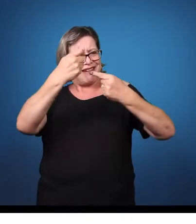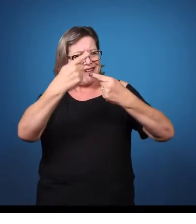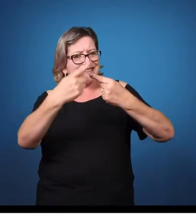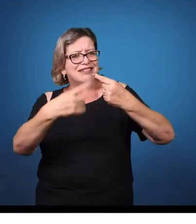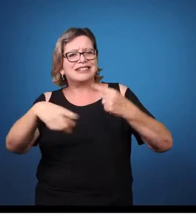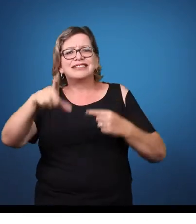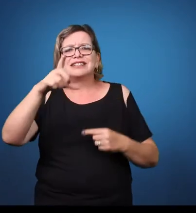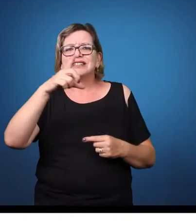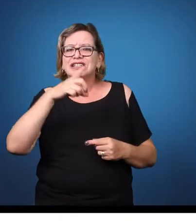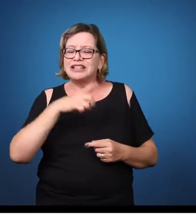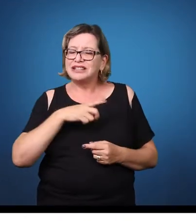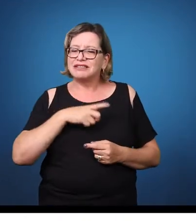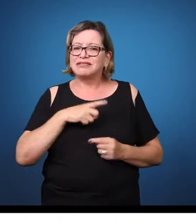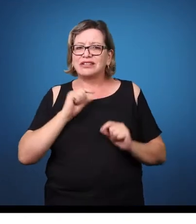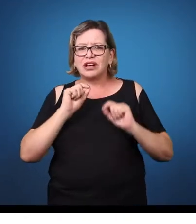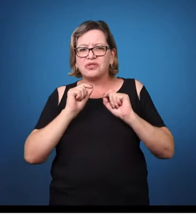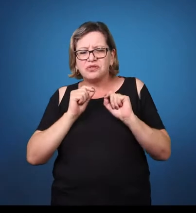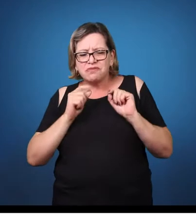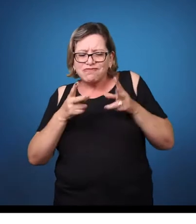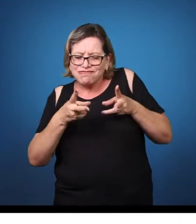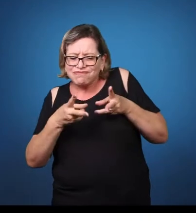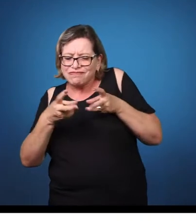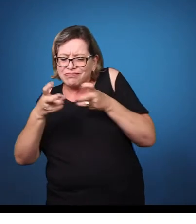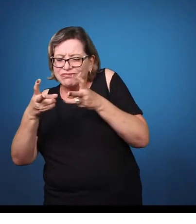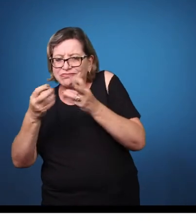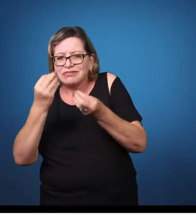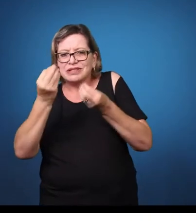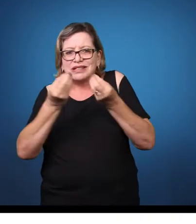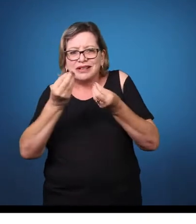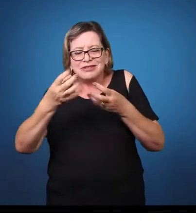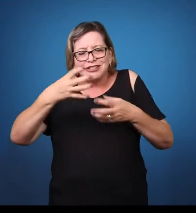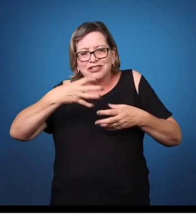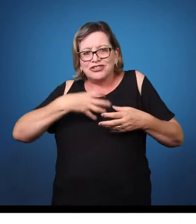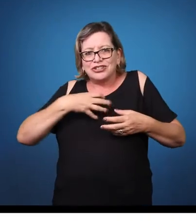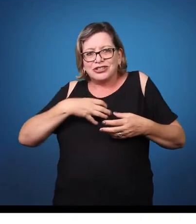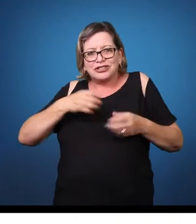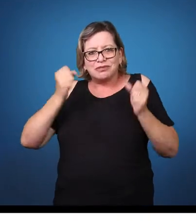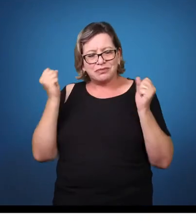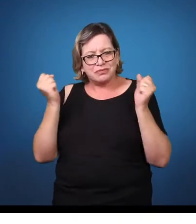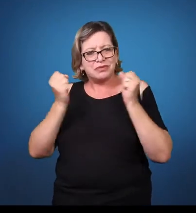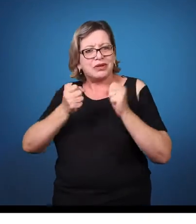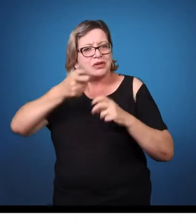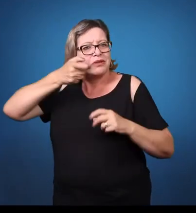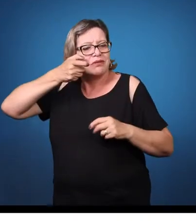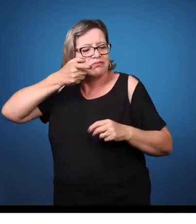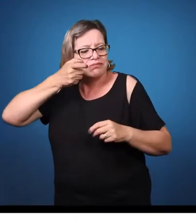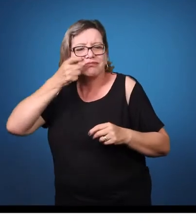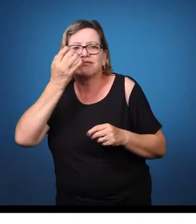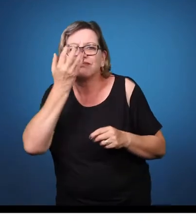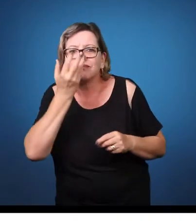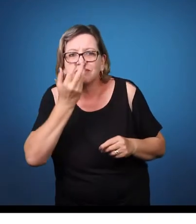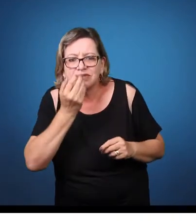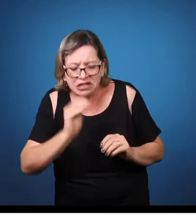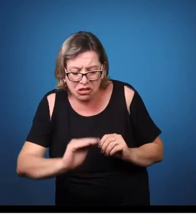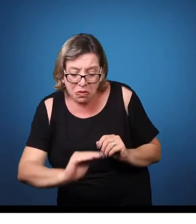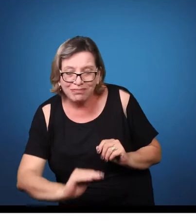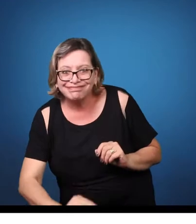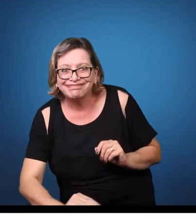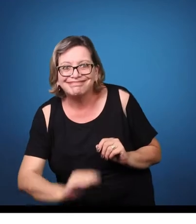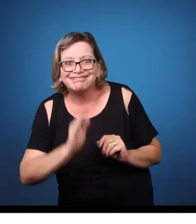sinais e sintomas observados na criança desde pequena. Então, por exemplo, lá, se você observar